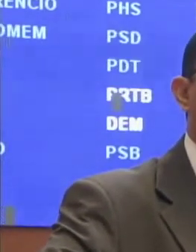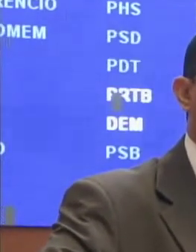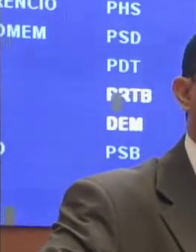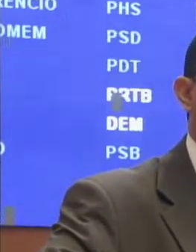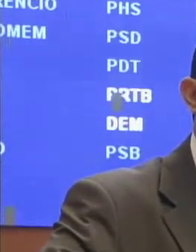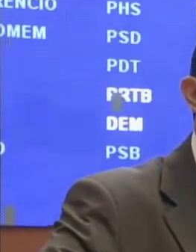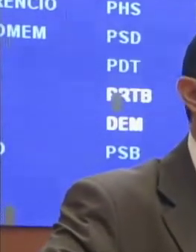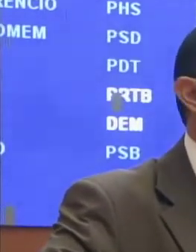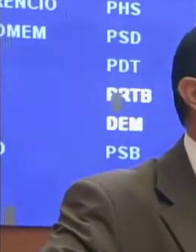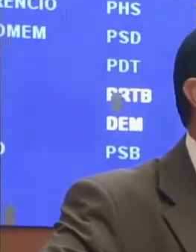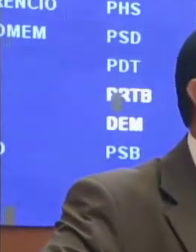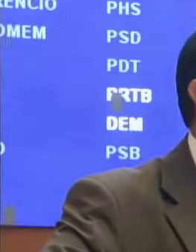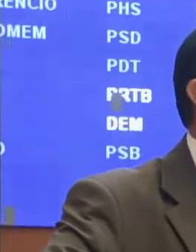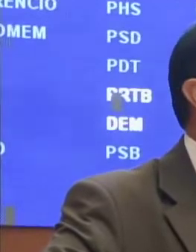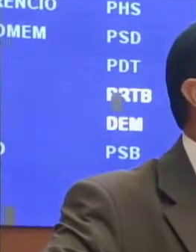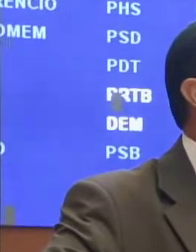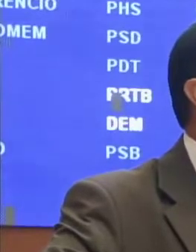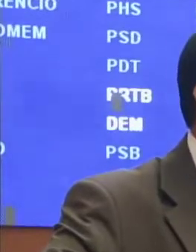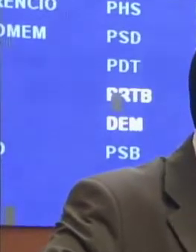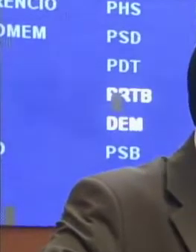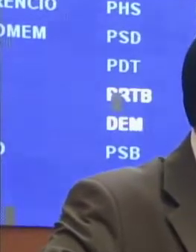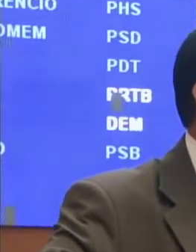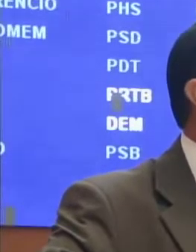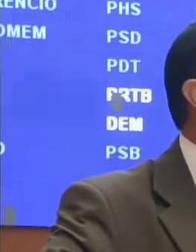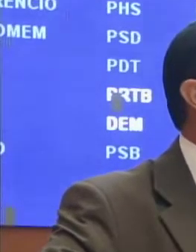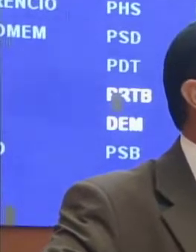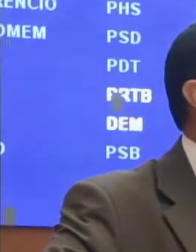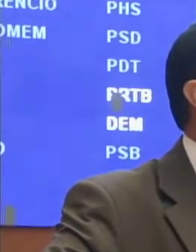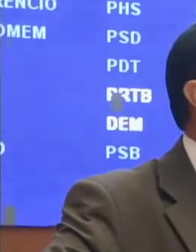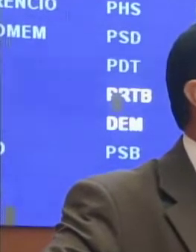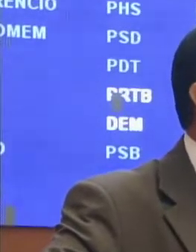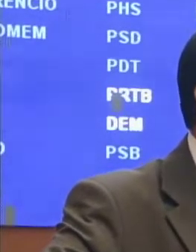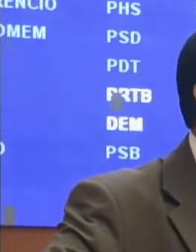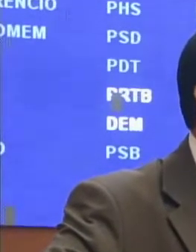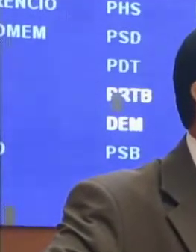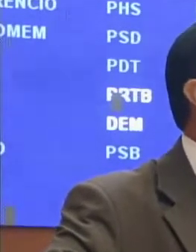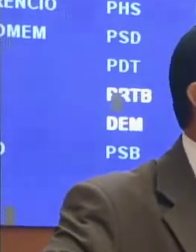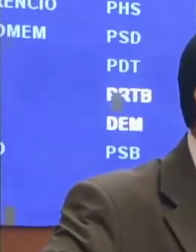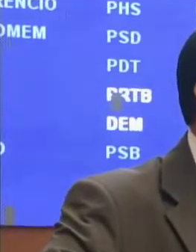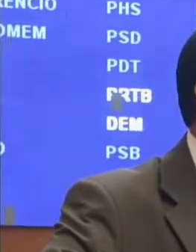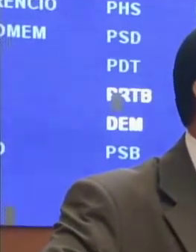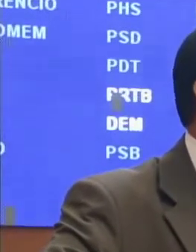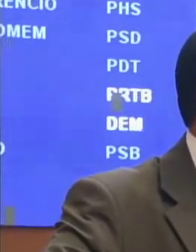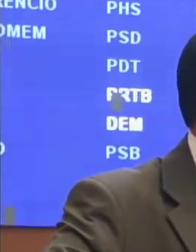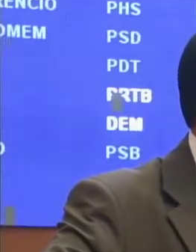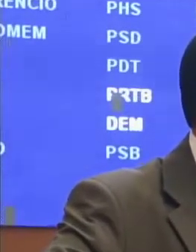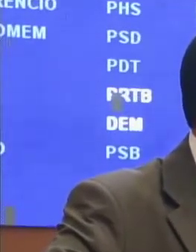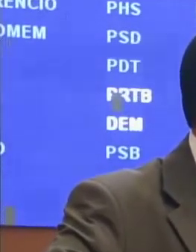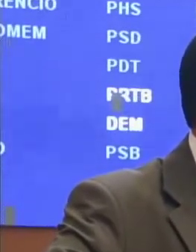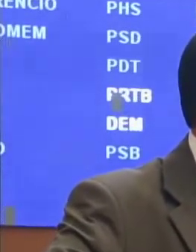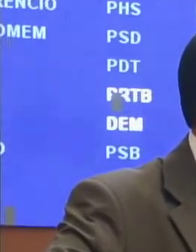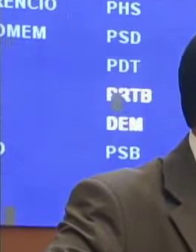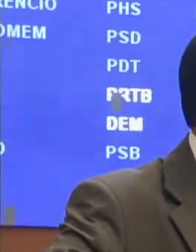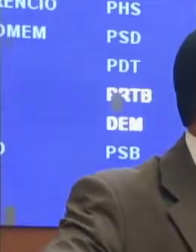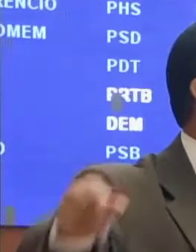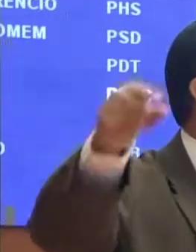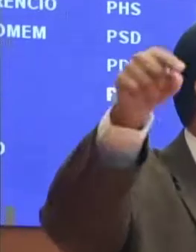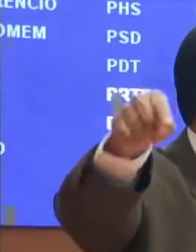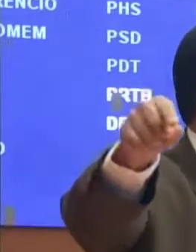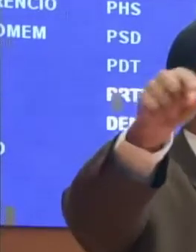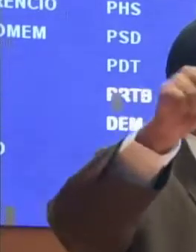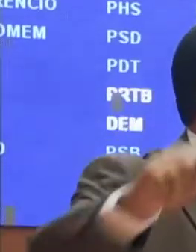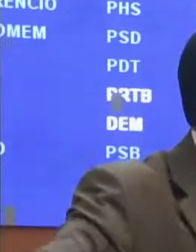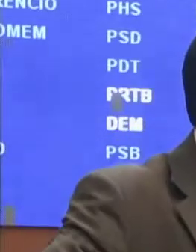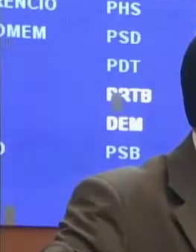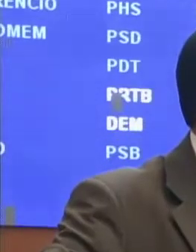podemos ficar alheios. Nós temos que encontrar uma solução que não seja mais prejudicial ao nosso povo do que